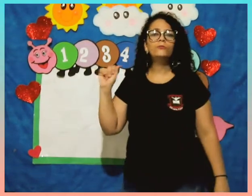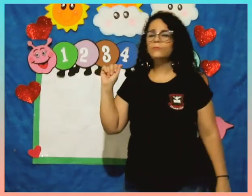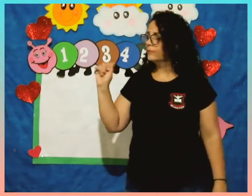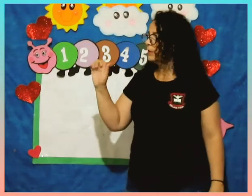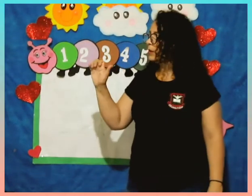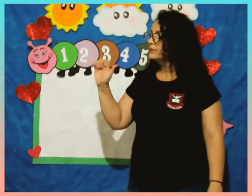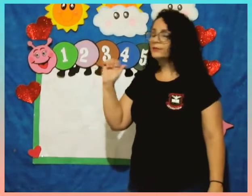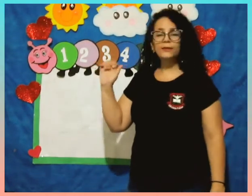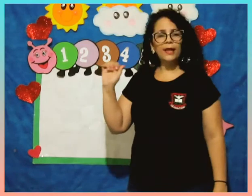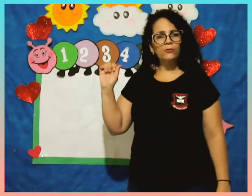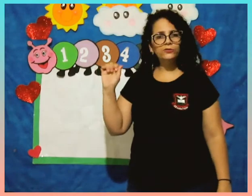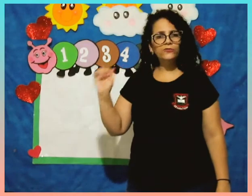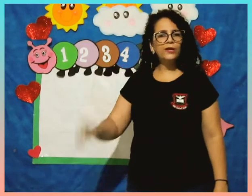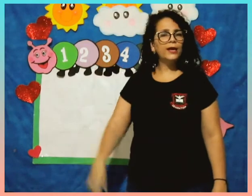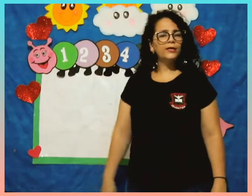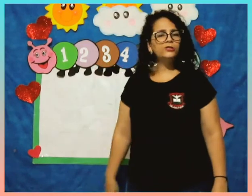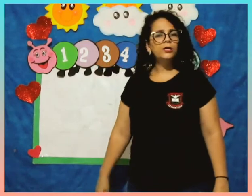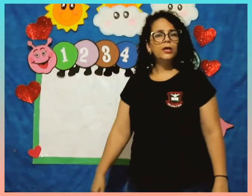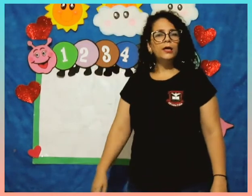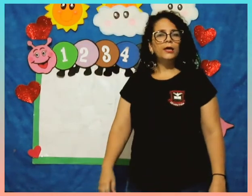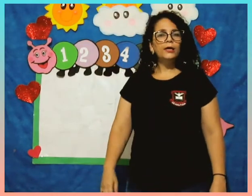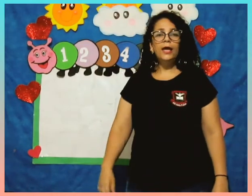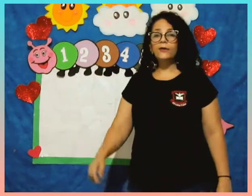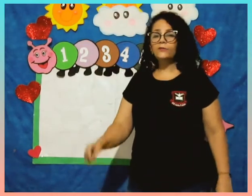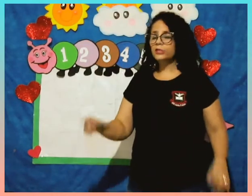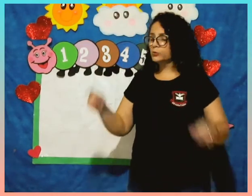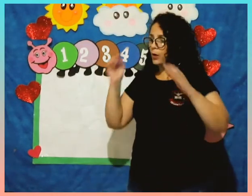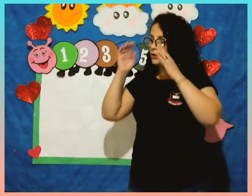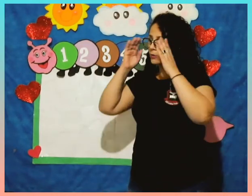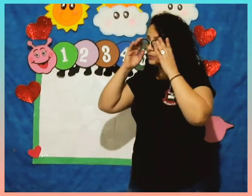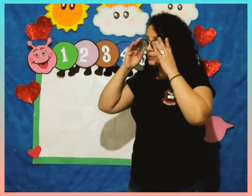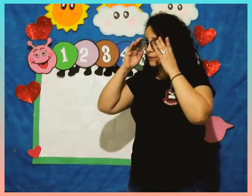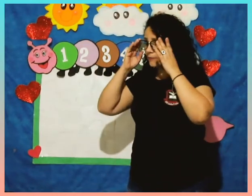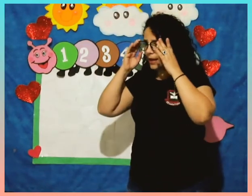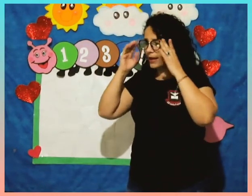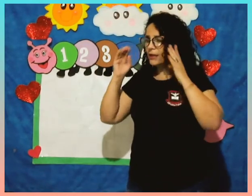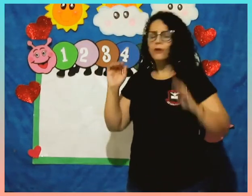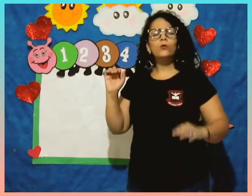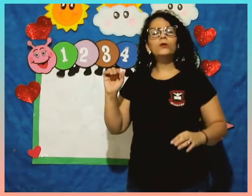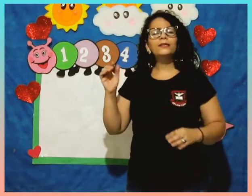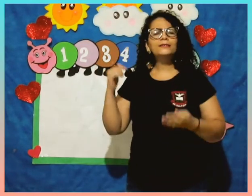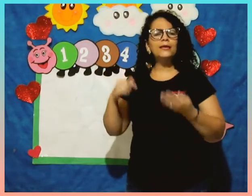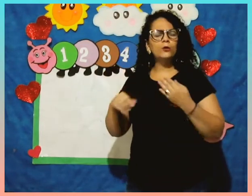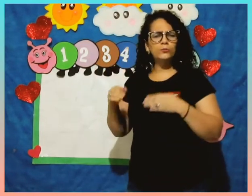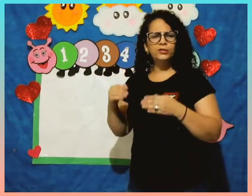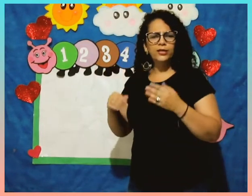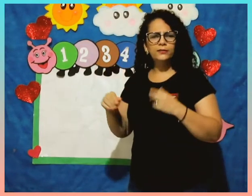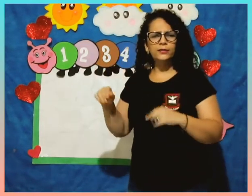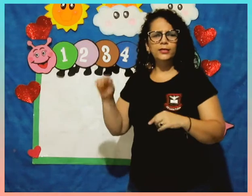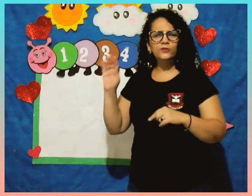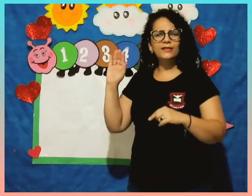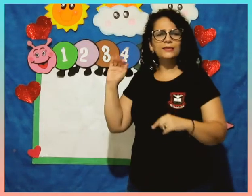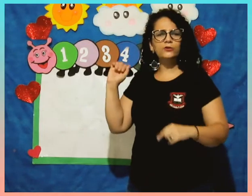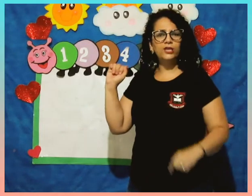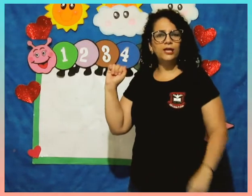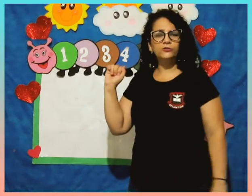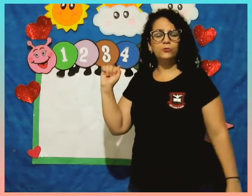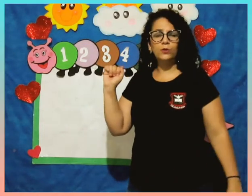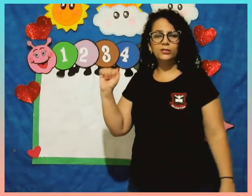sinal diferente. E aí vocês podem observar, conhecer algumas letrinhas, fazer o gesto com as